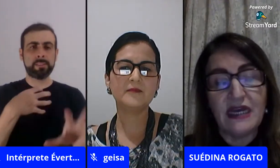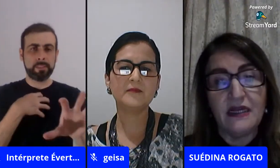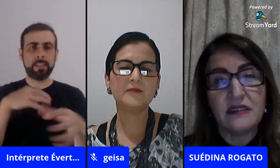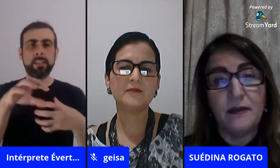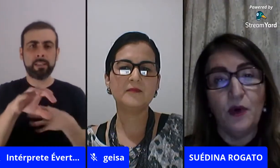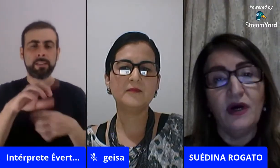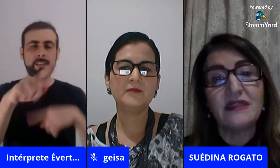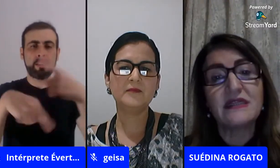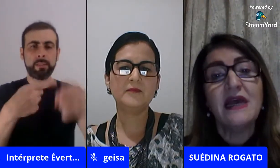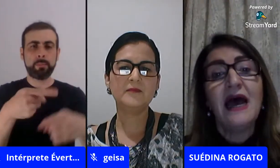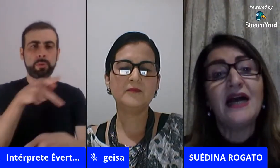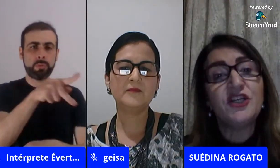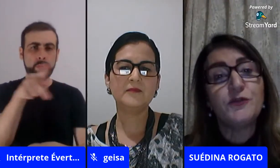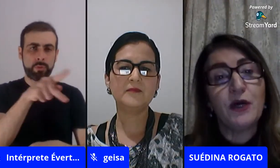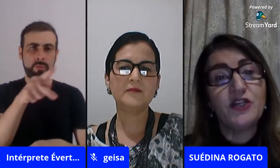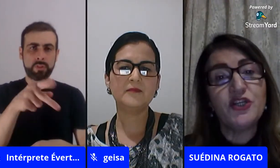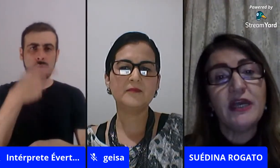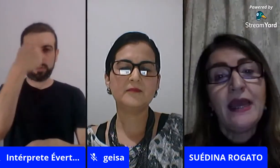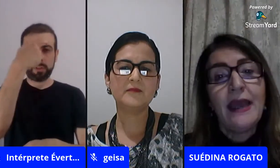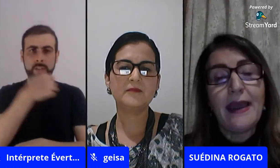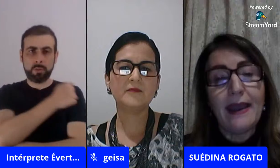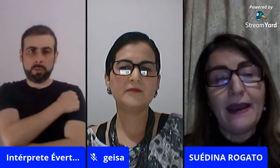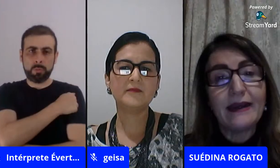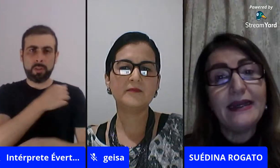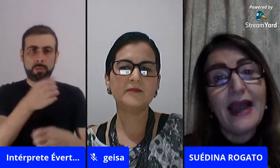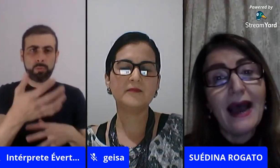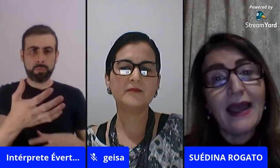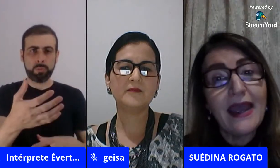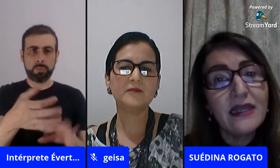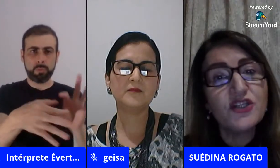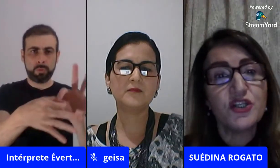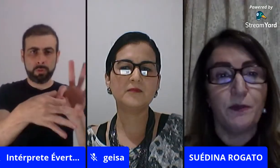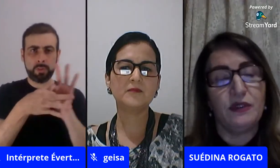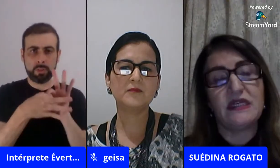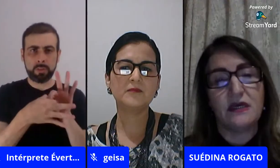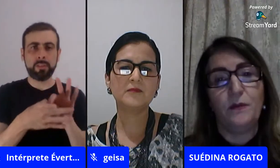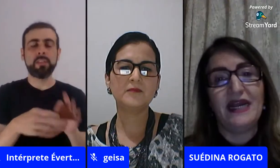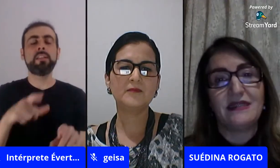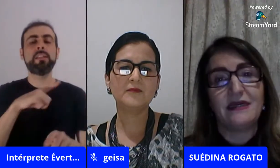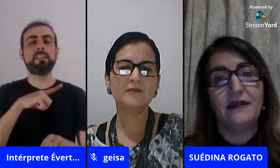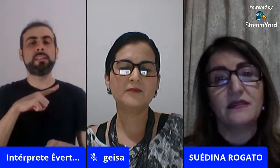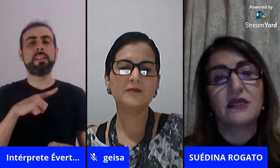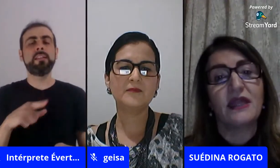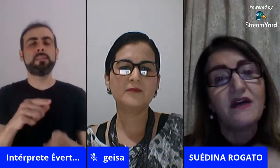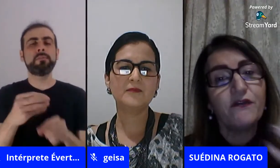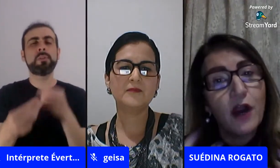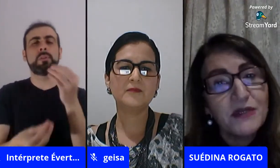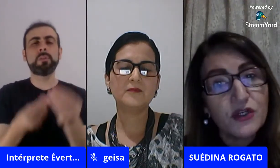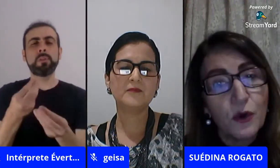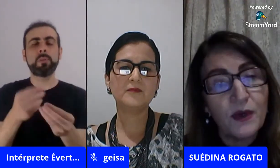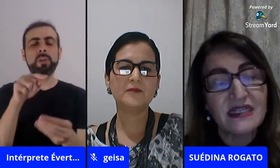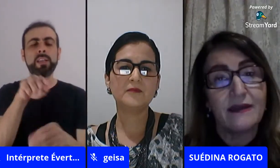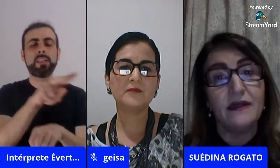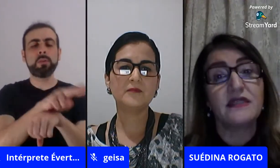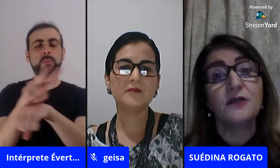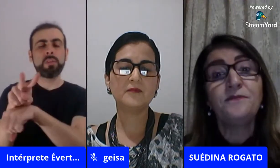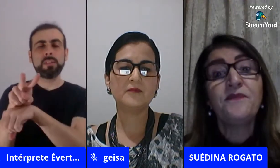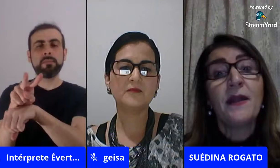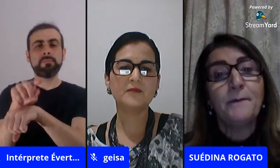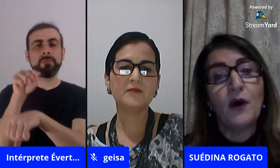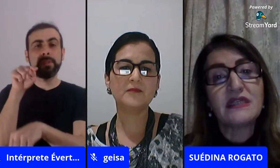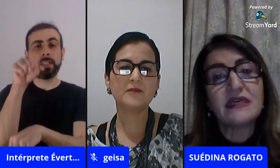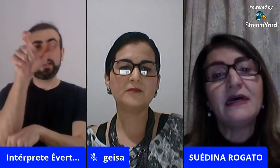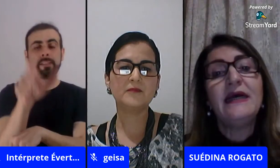agora por atividades remotas, a gente pode criar redes de proteção para essa criança, criar formas de como essa